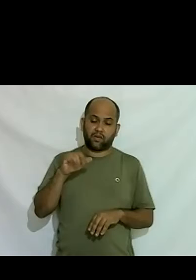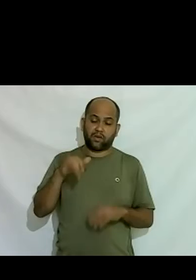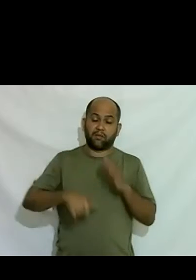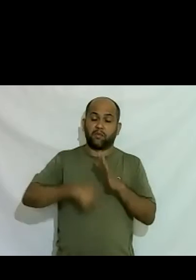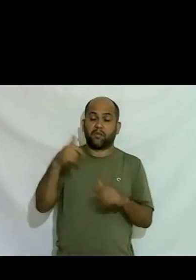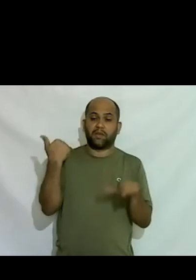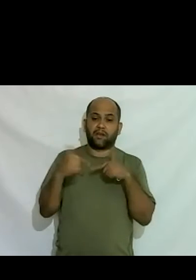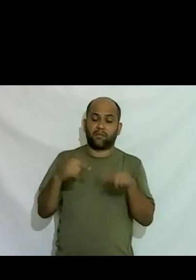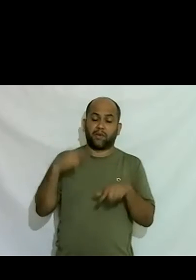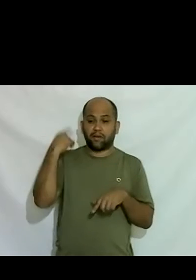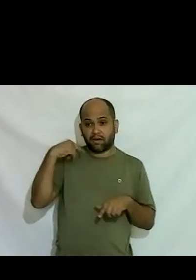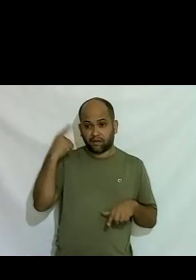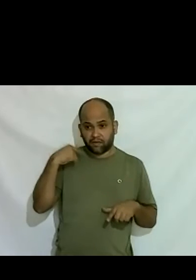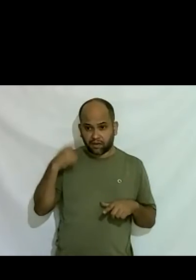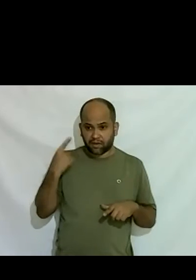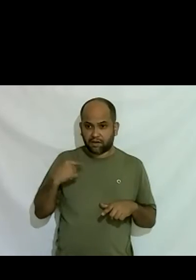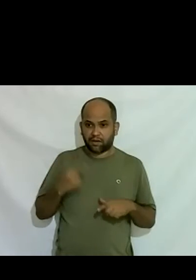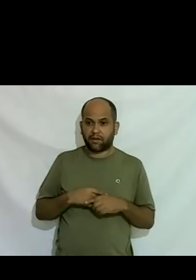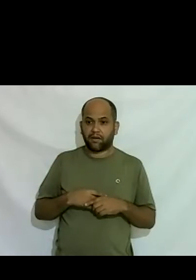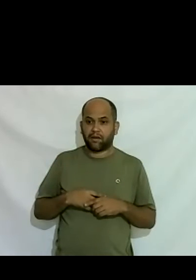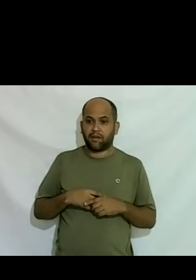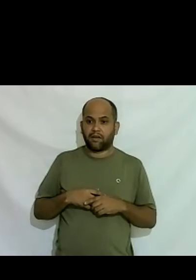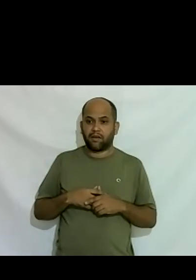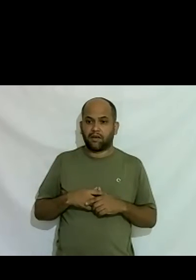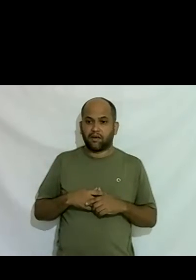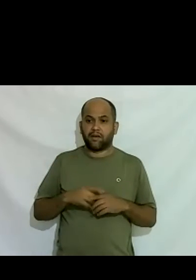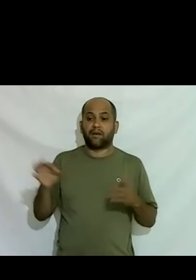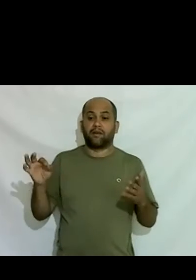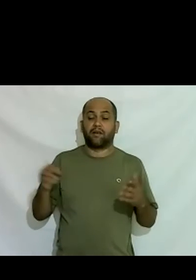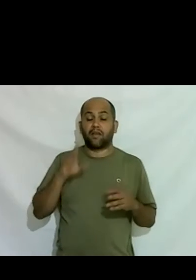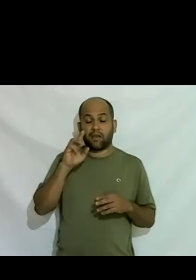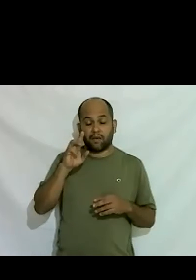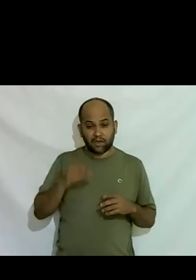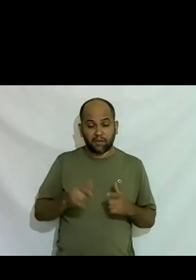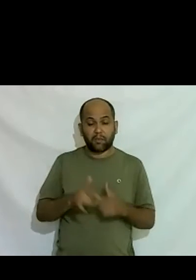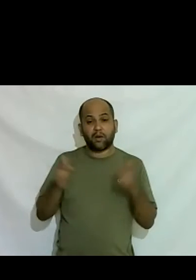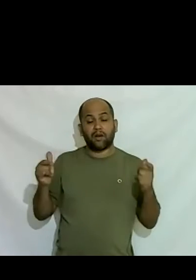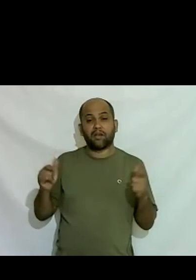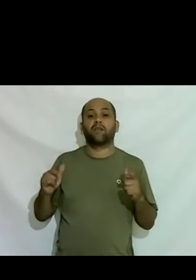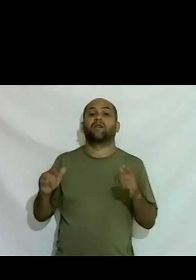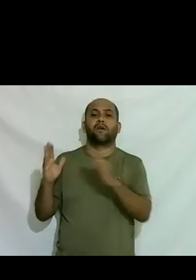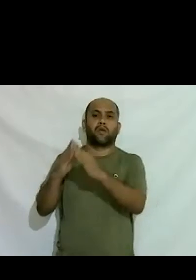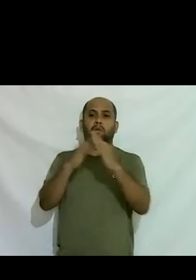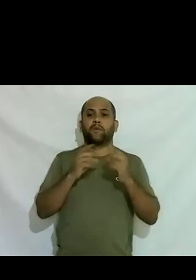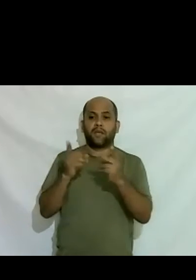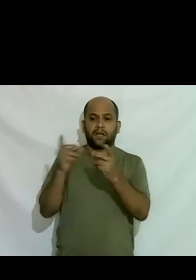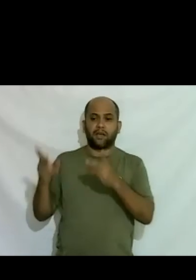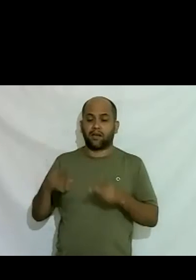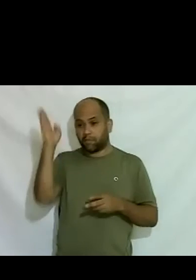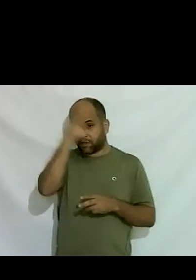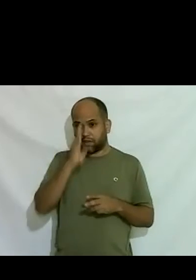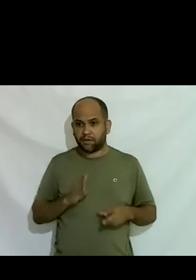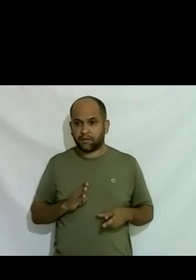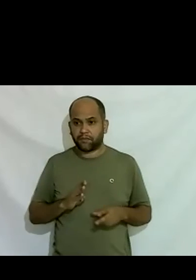fechadora de negócios uma das maiores imobiliárias do Brasil eu não teria morado fora eu não teria empresas provavelmente